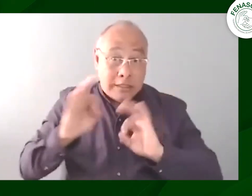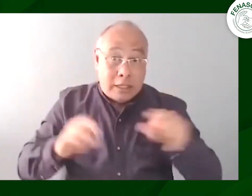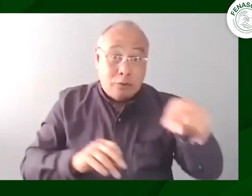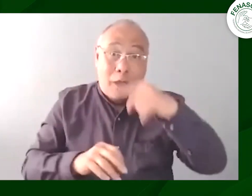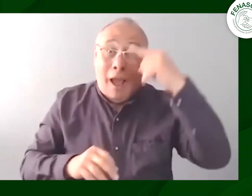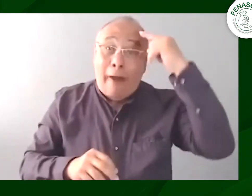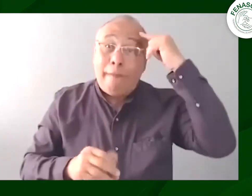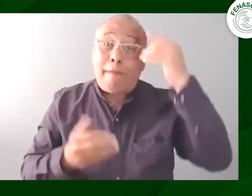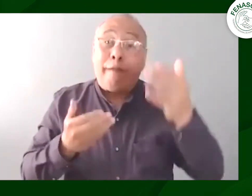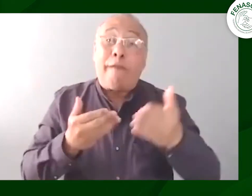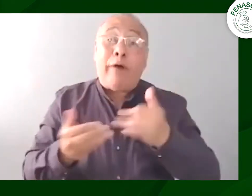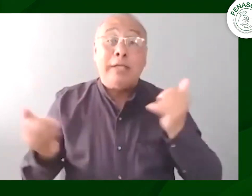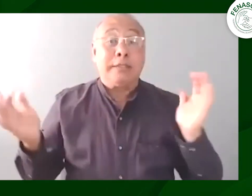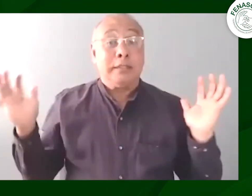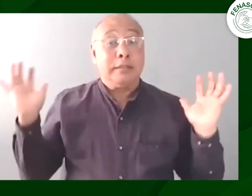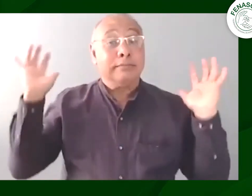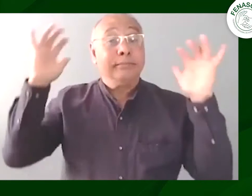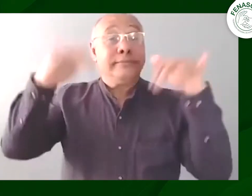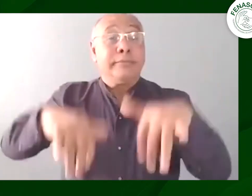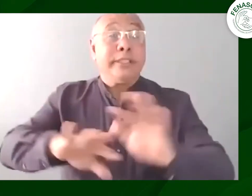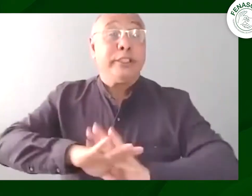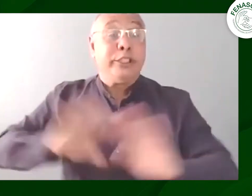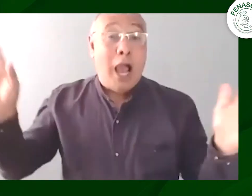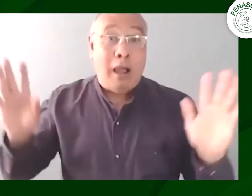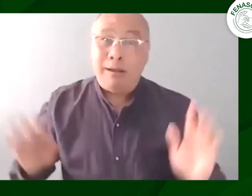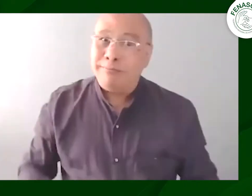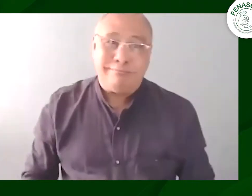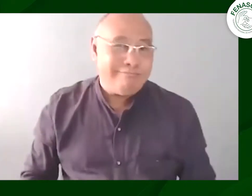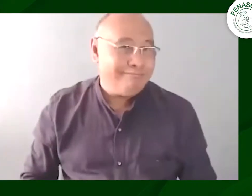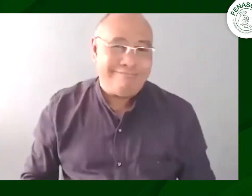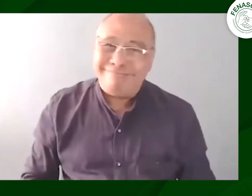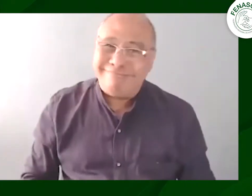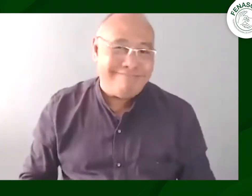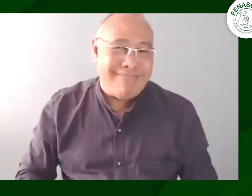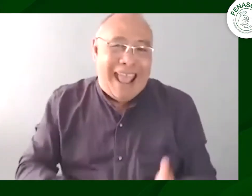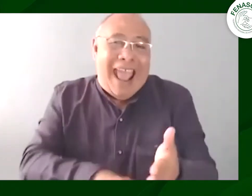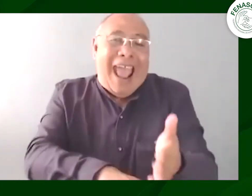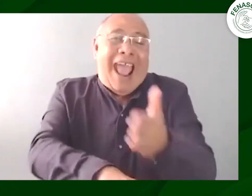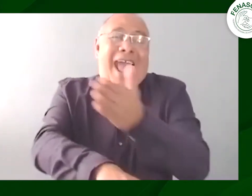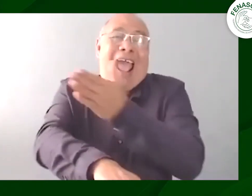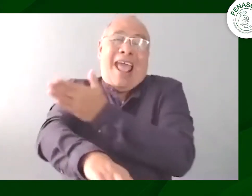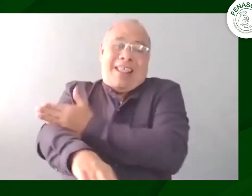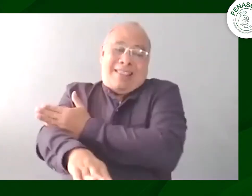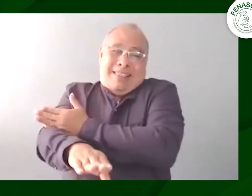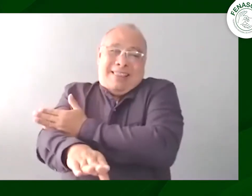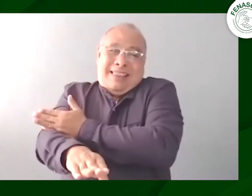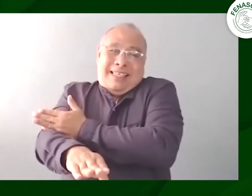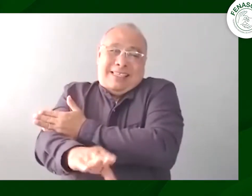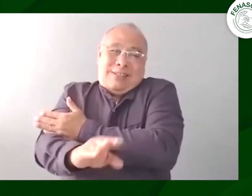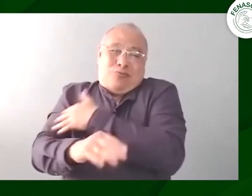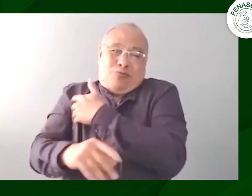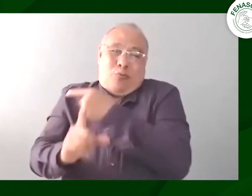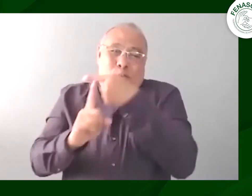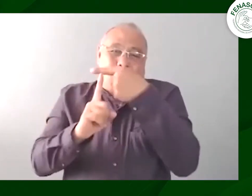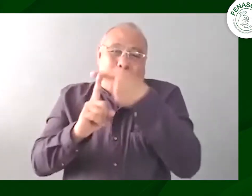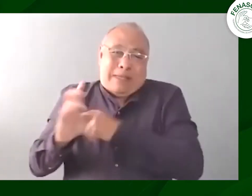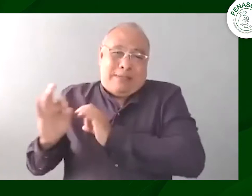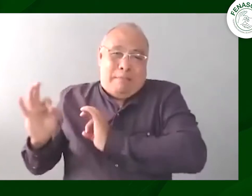allí también incluso los cámaras personas sordas que estaban haciendo el servicio de tener la cámara para la